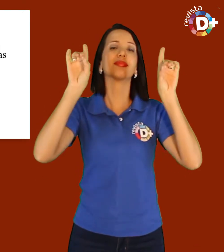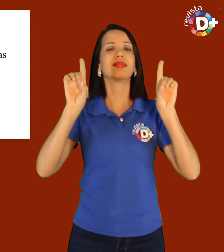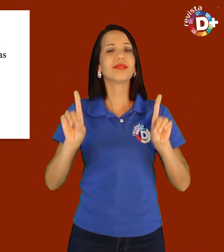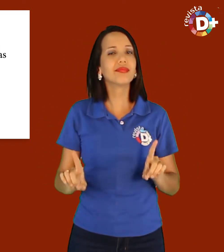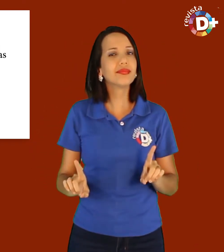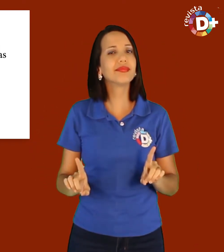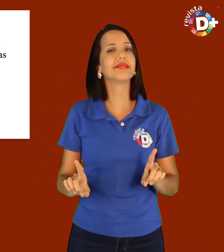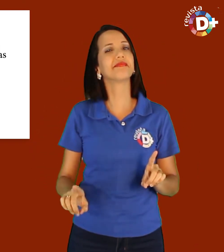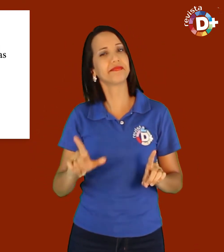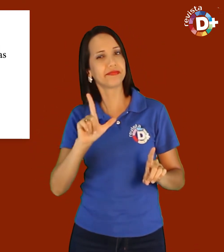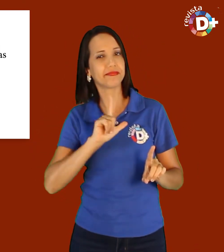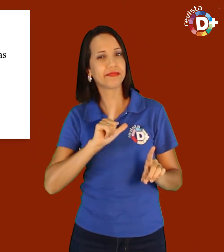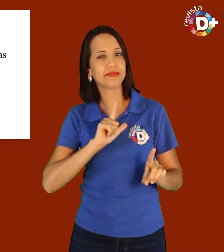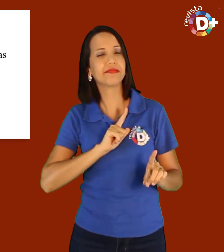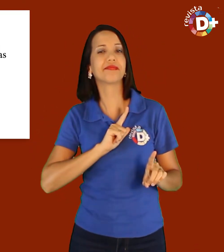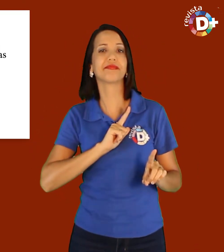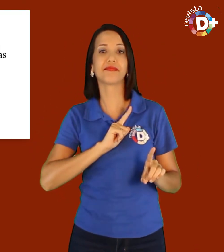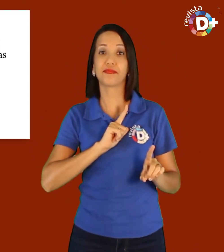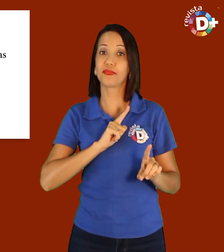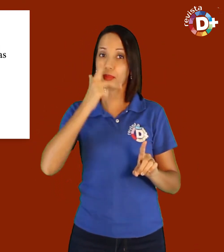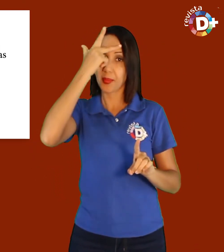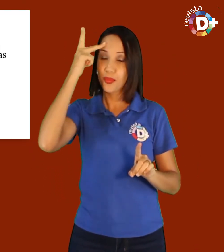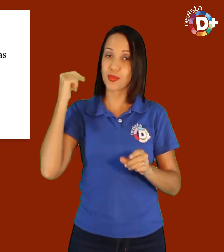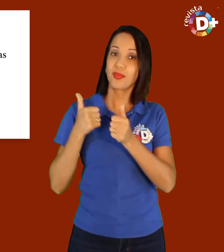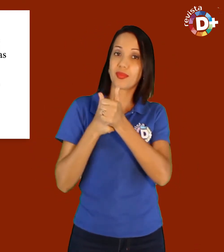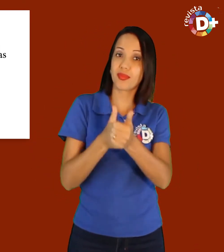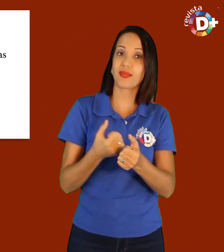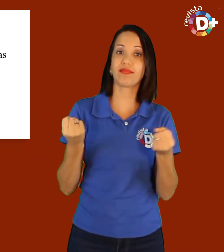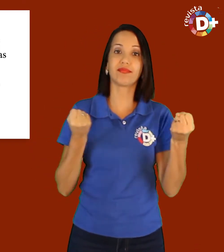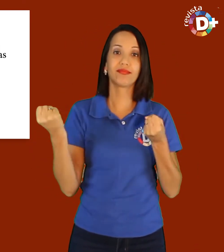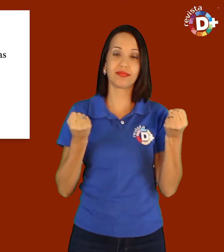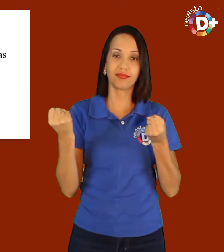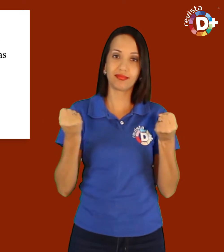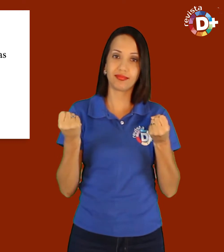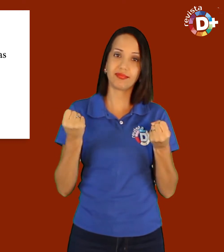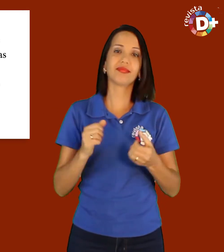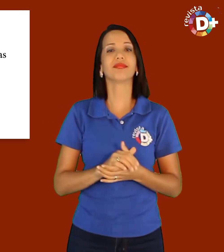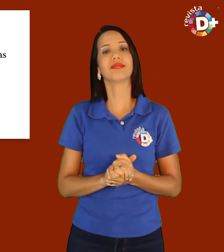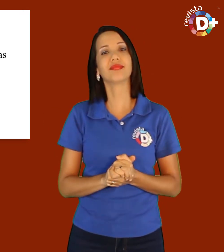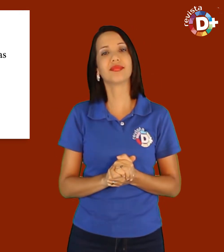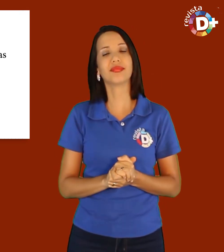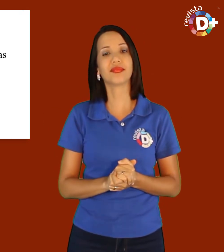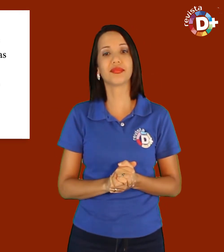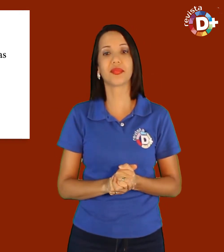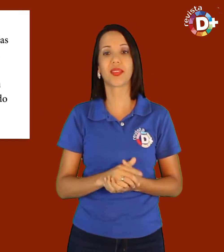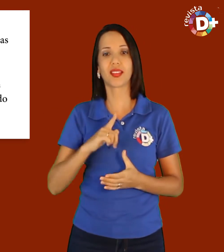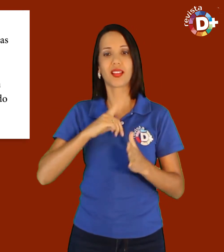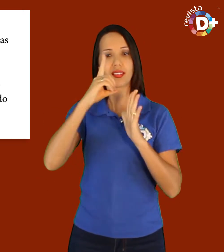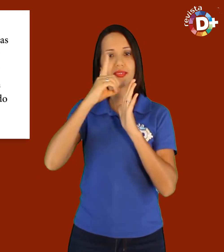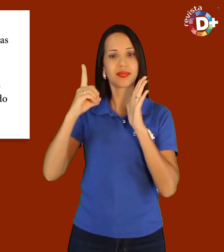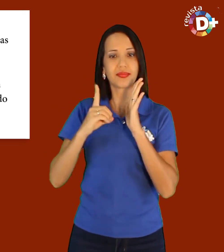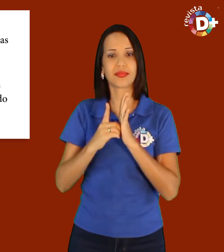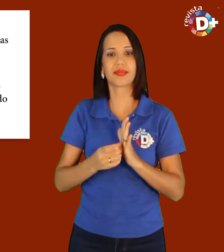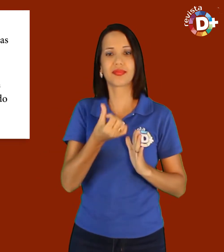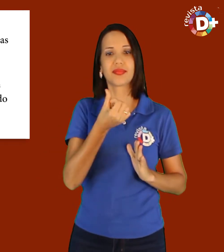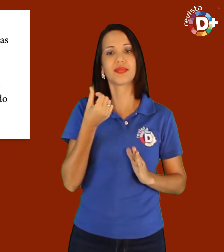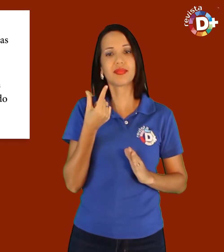uso exclusivo de pessoas com deficiência ou seus condutores. O Decreto 62